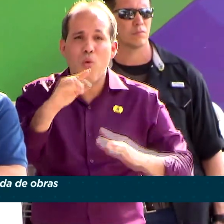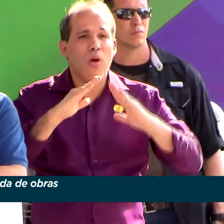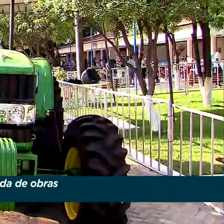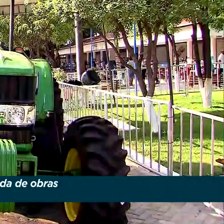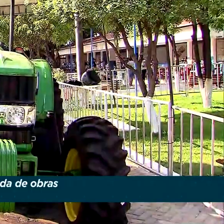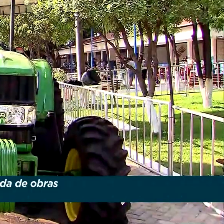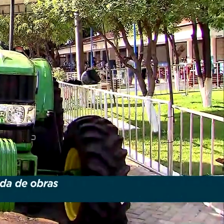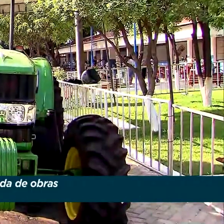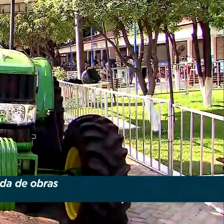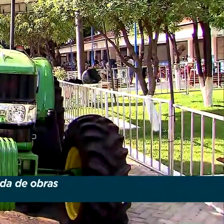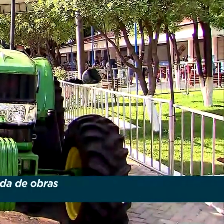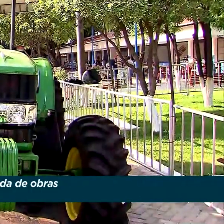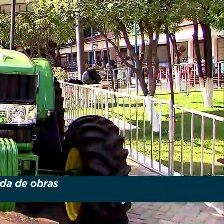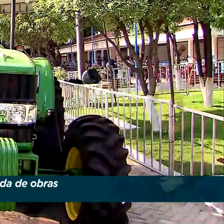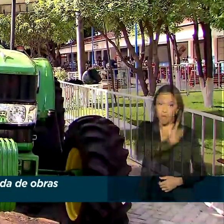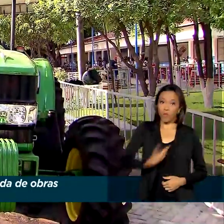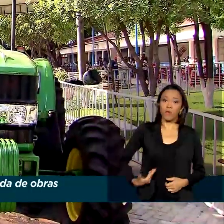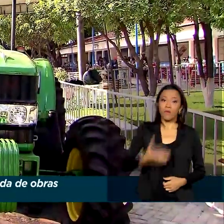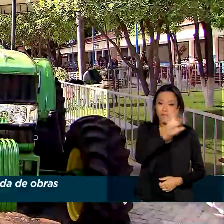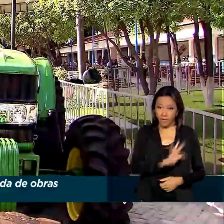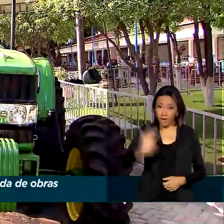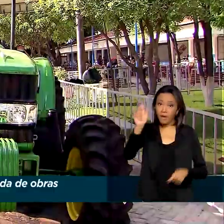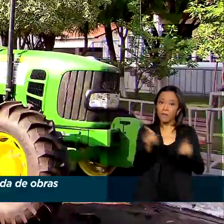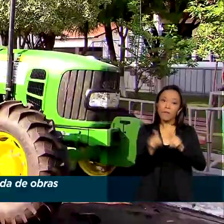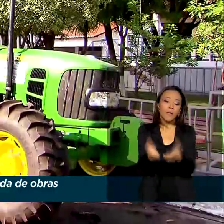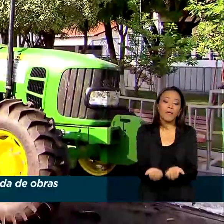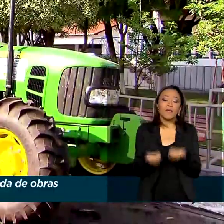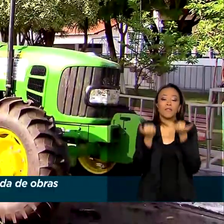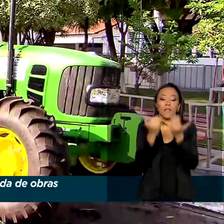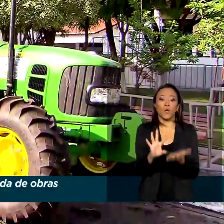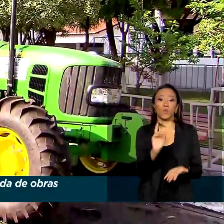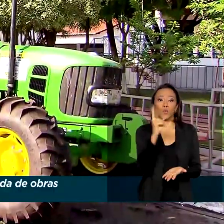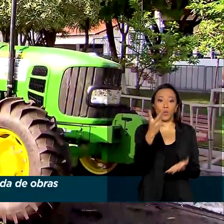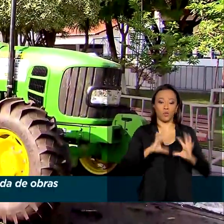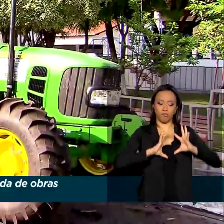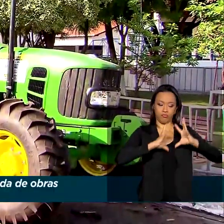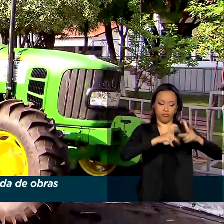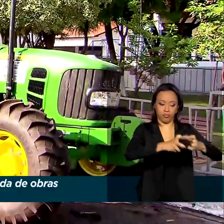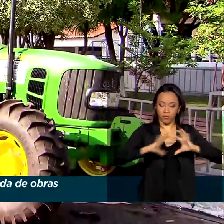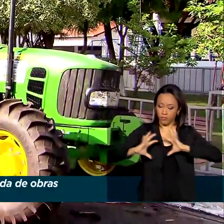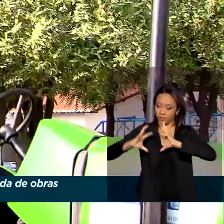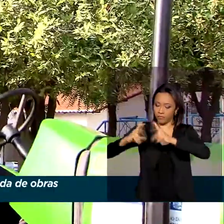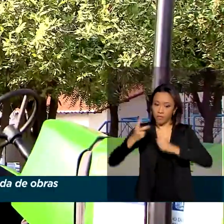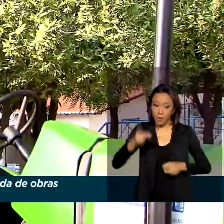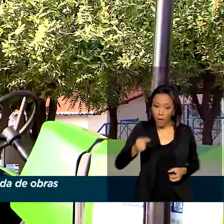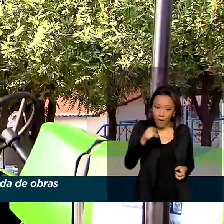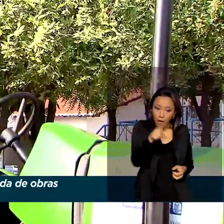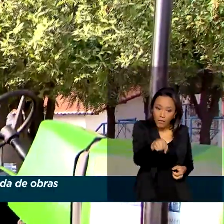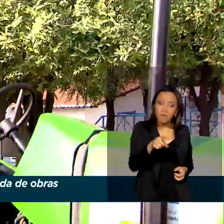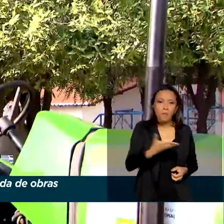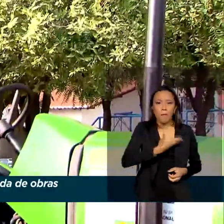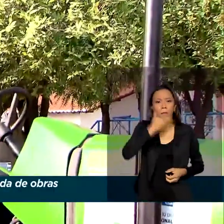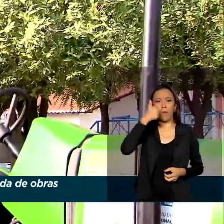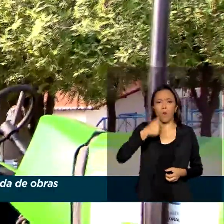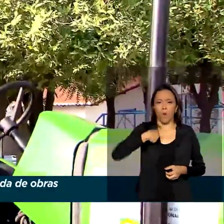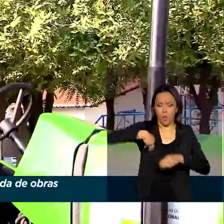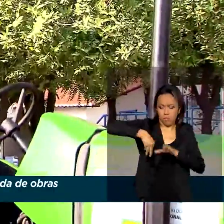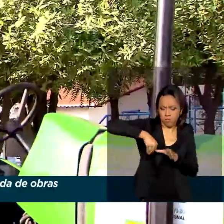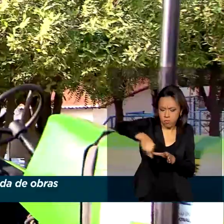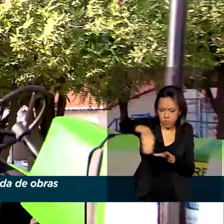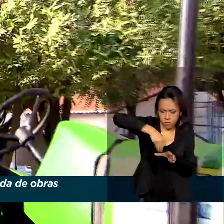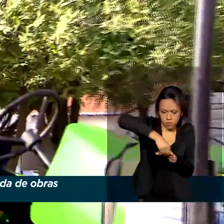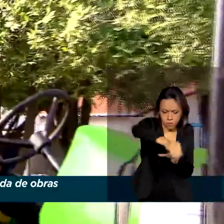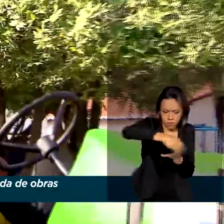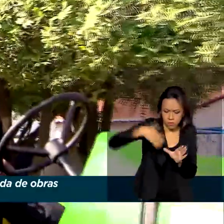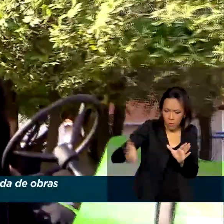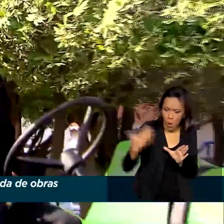povo do Maranhão. O governo federal também entregou dois kits agrícolas, com tratores como esse, para aumentar a produção de pequenos